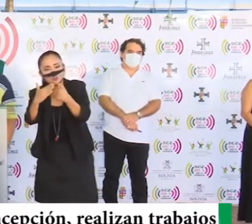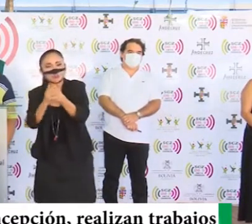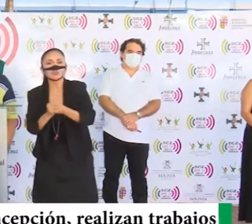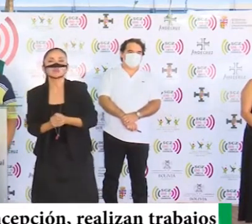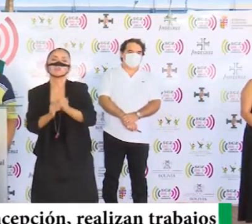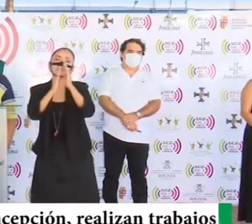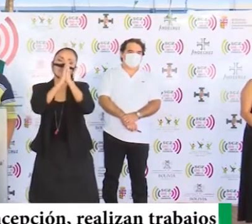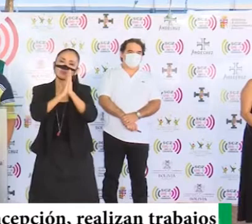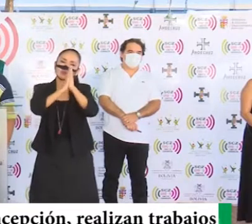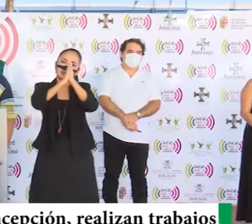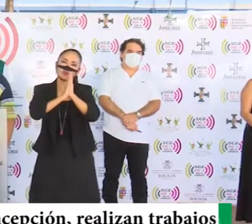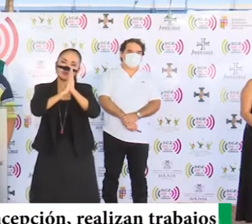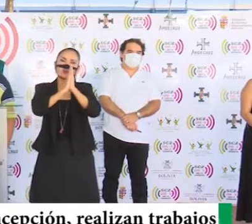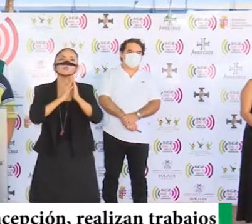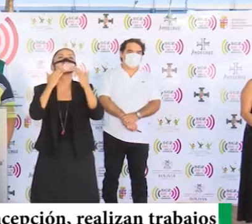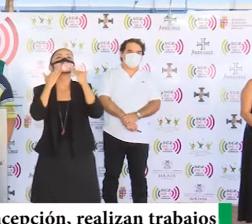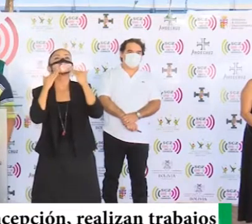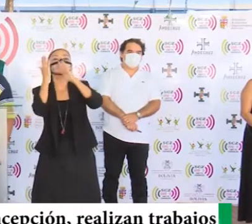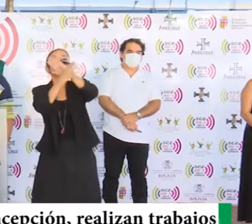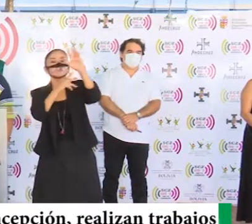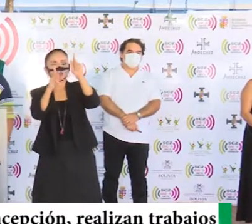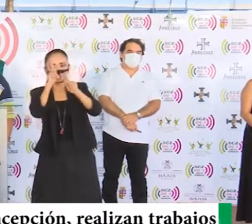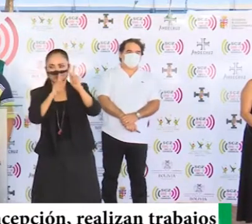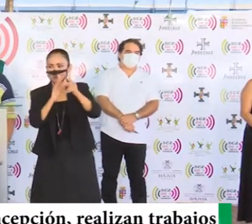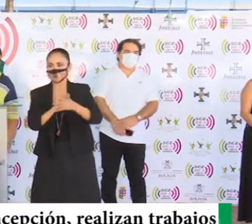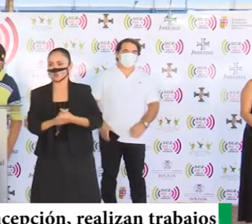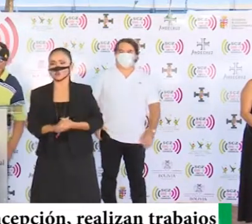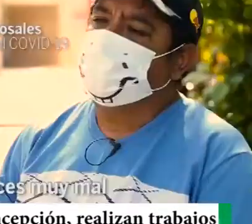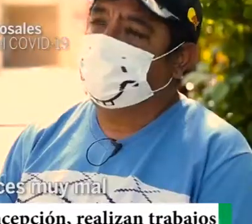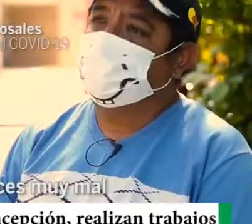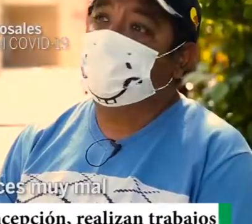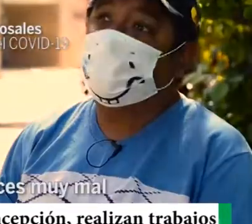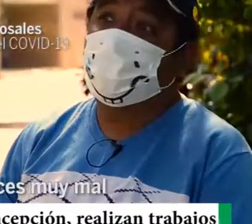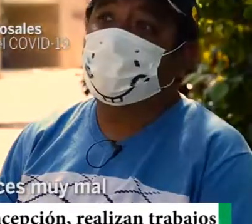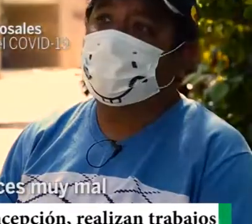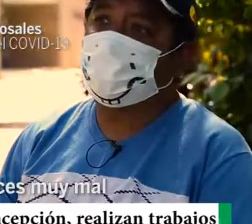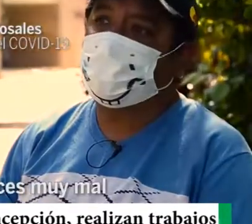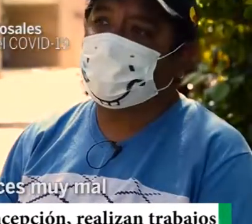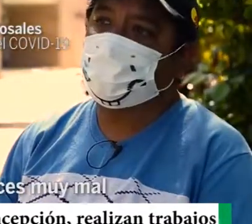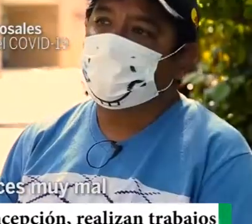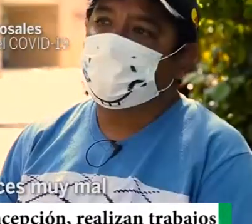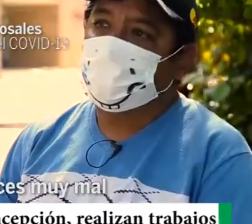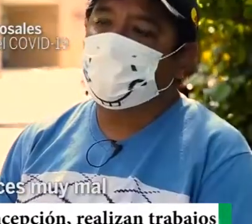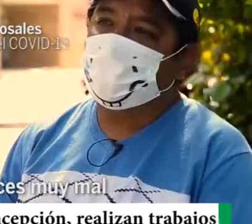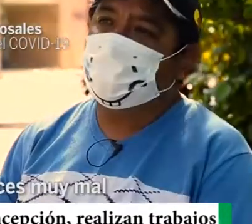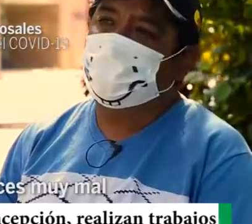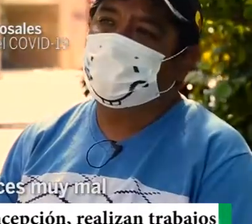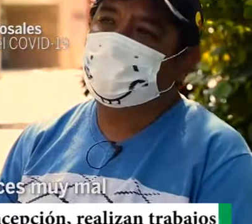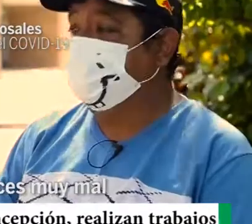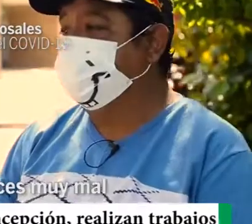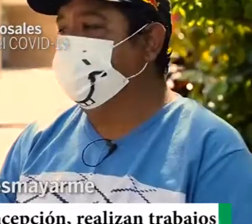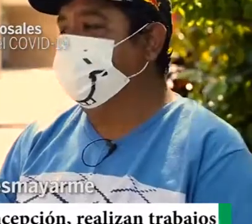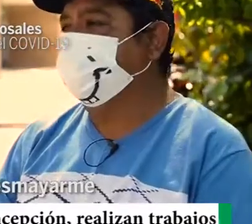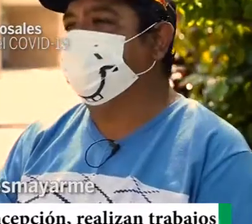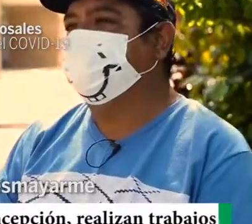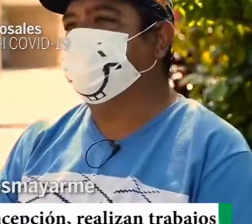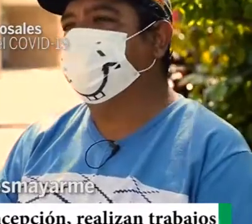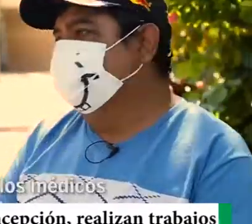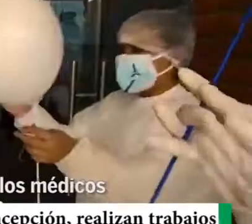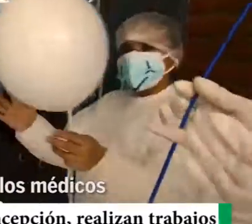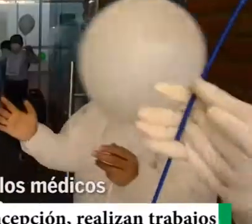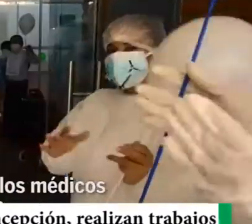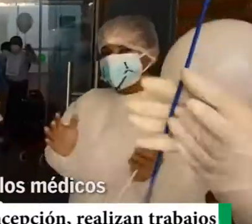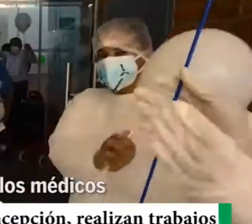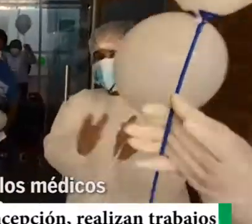entrar en oración y agradecer a todas las personas. Gracias. Me sentí dos veces muy mal, con ganas de desmayarme.